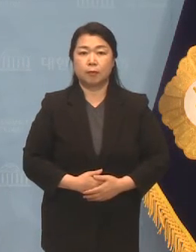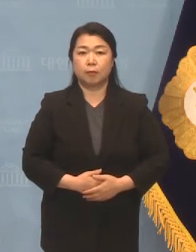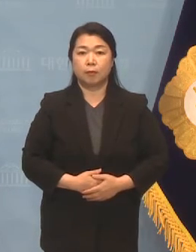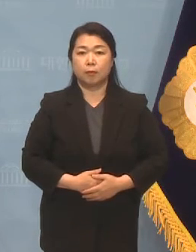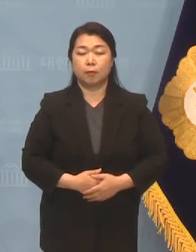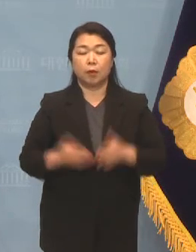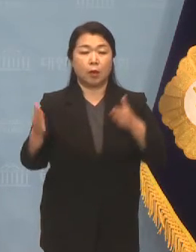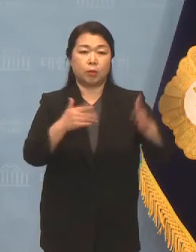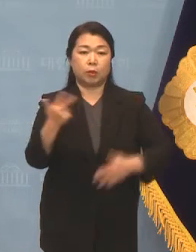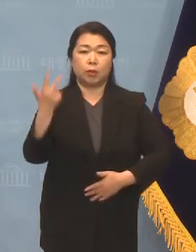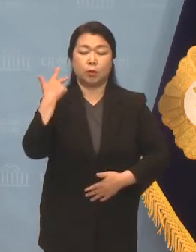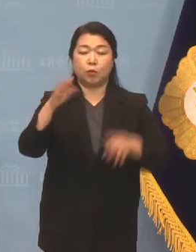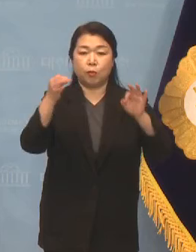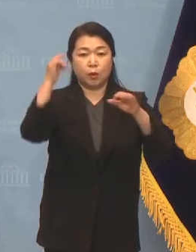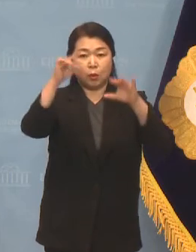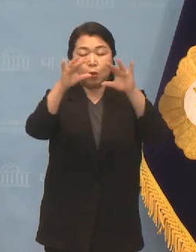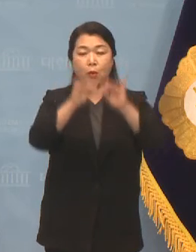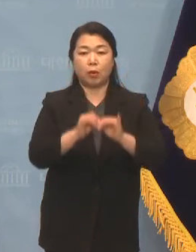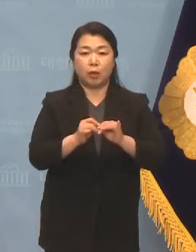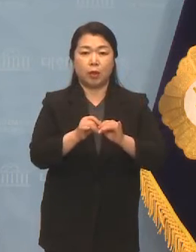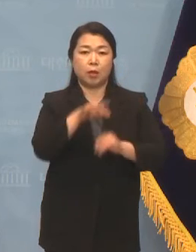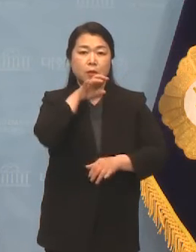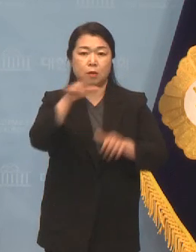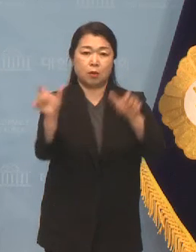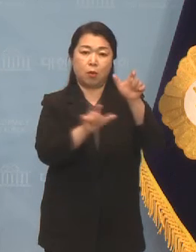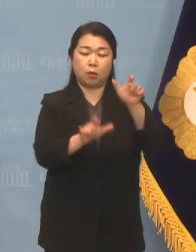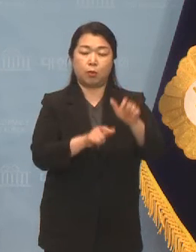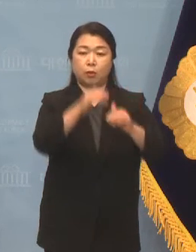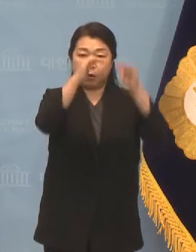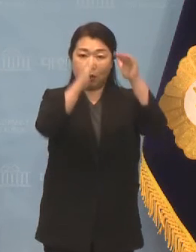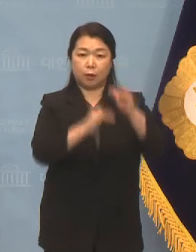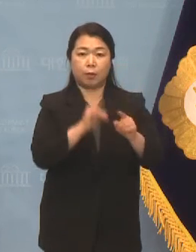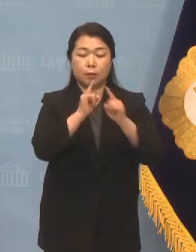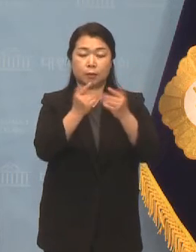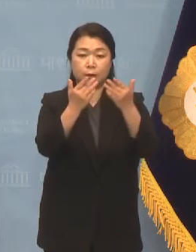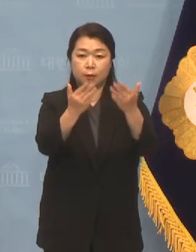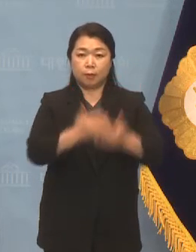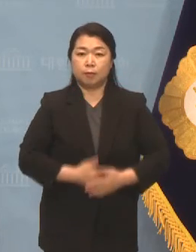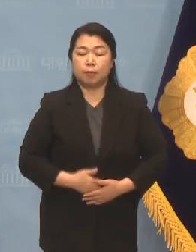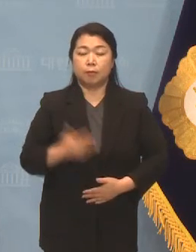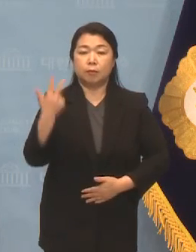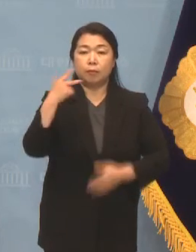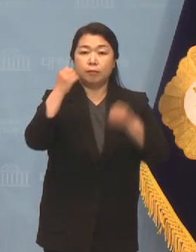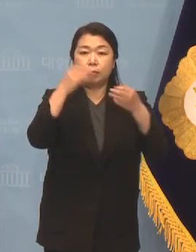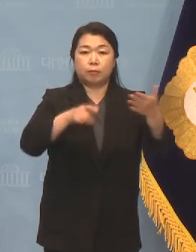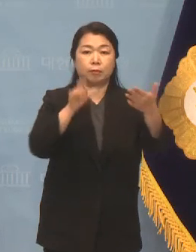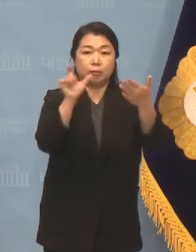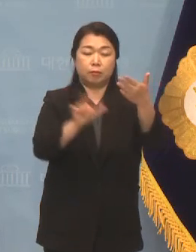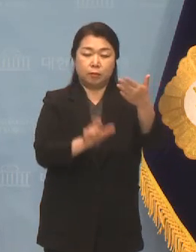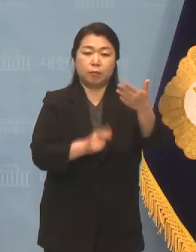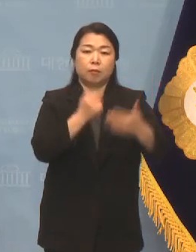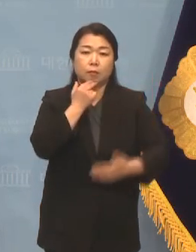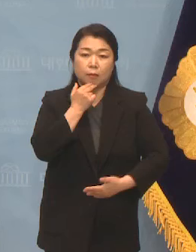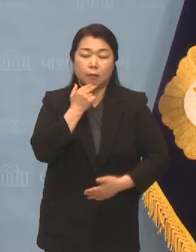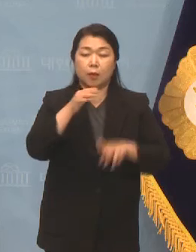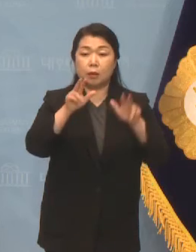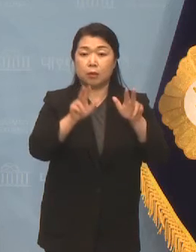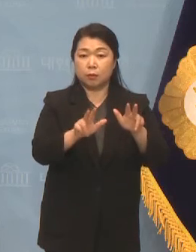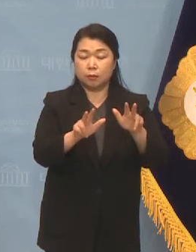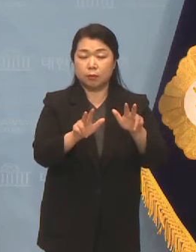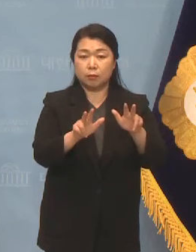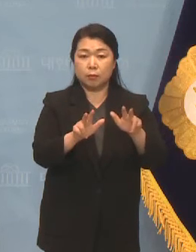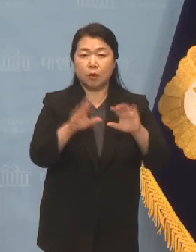다음은 지난주 국민 동의 청원 접수 현황 말씀드리겠습니다. 지난주에 새로 공개된 청원은 없습니다. 현재